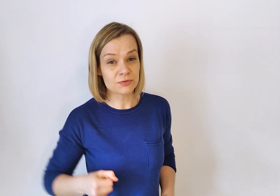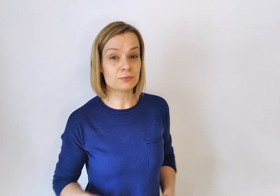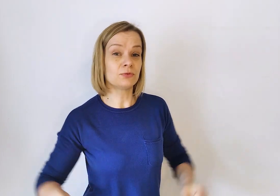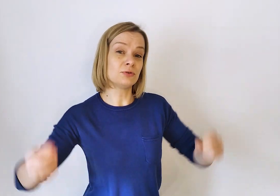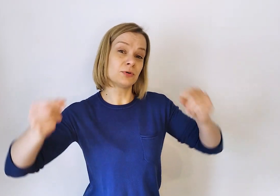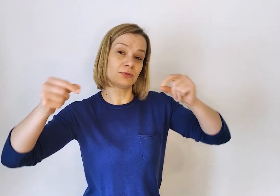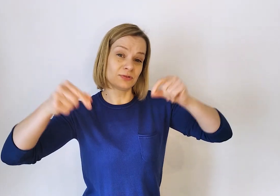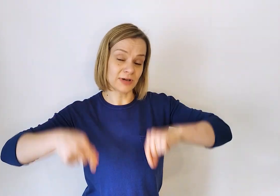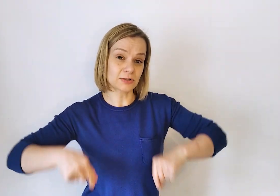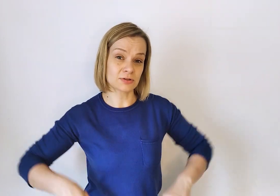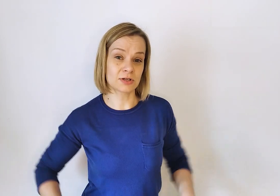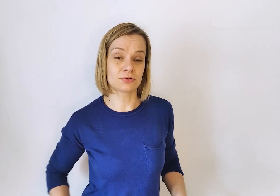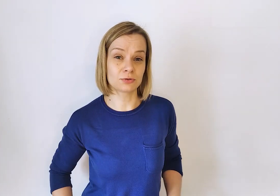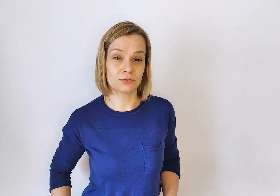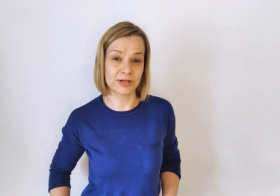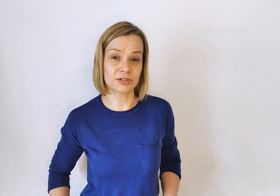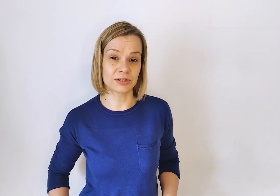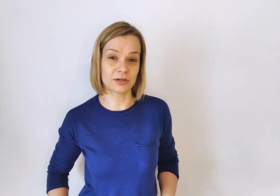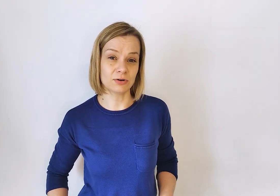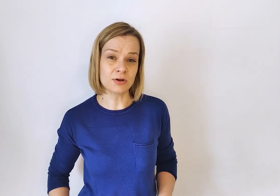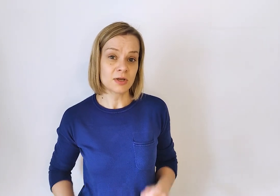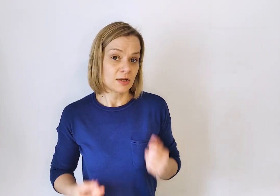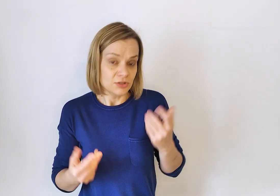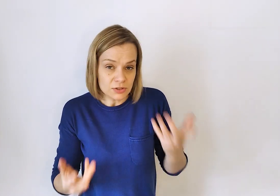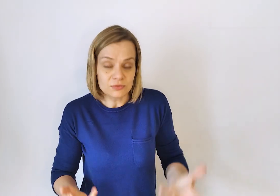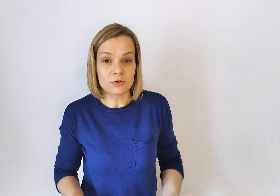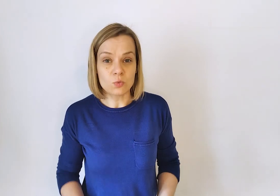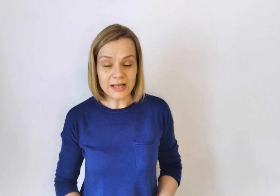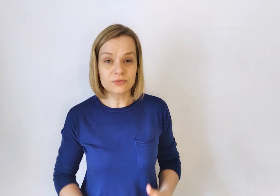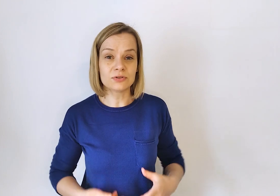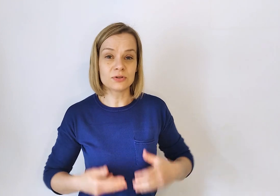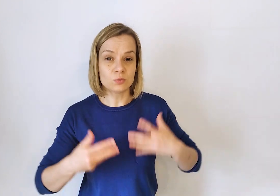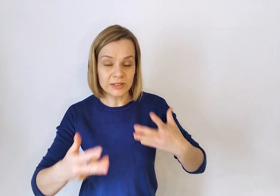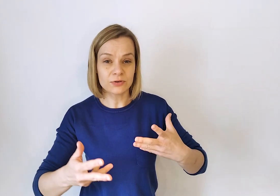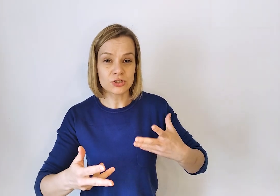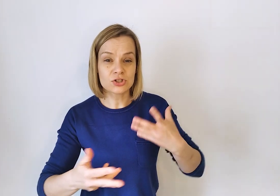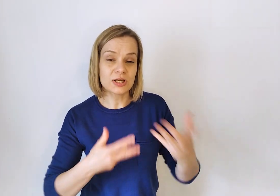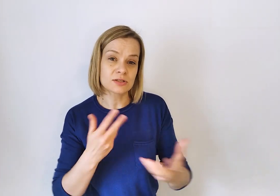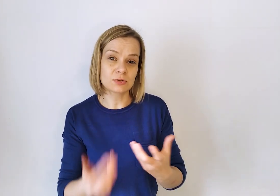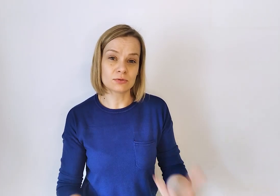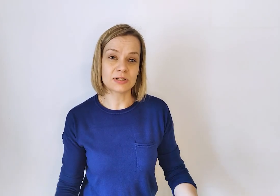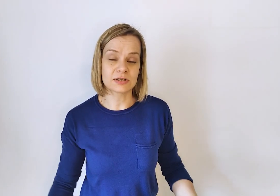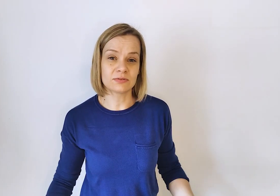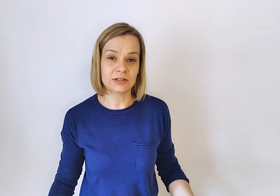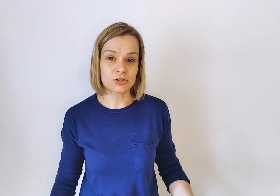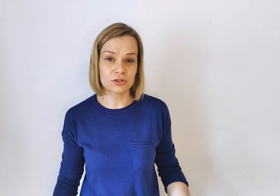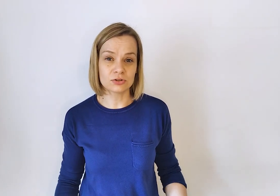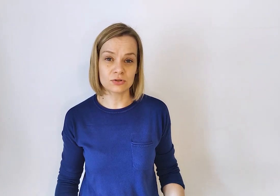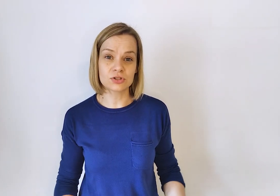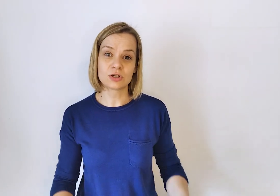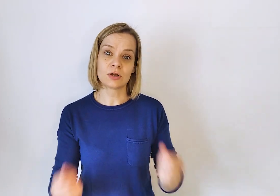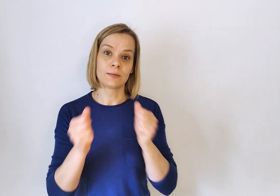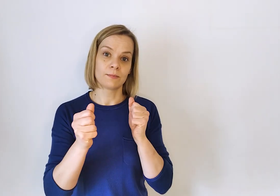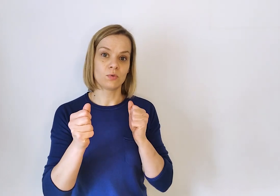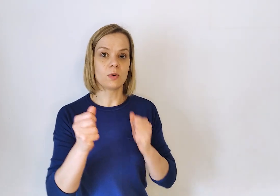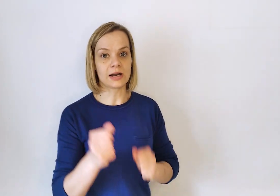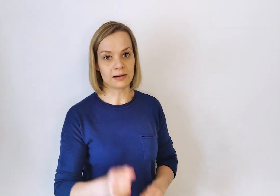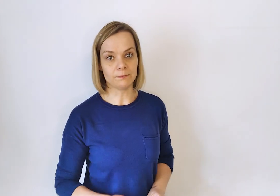wymowy warto zacząć od właśnie tego. Czasownik łatwy, łatwa, często nazywana czynność. Błagam.